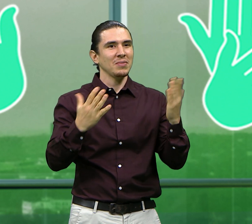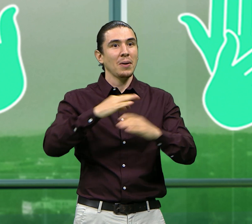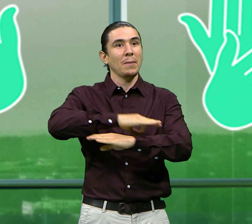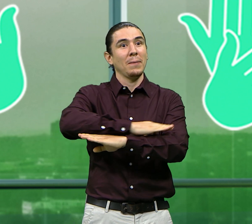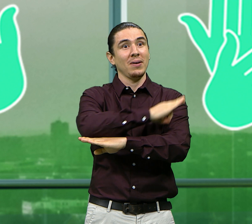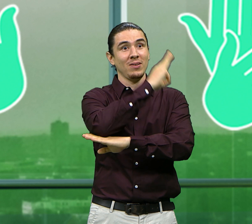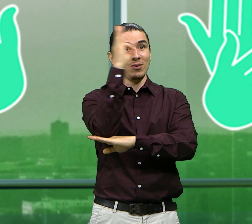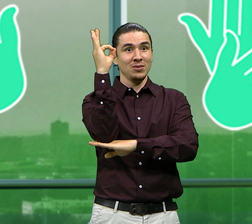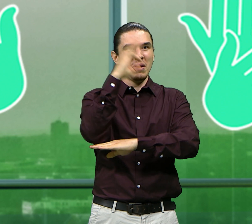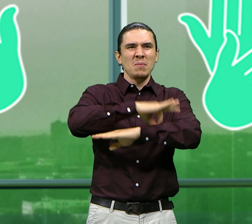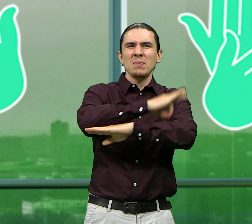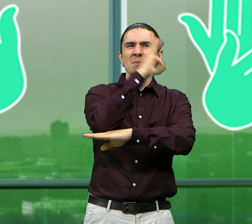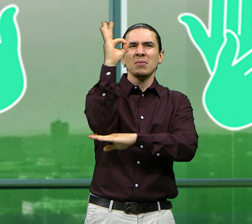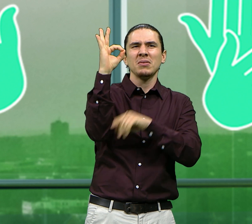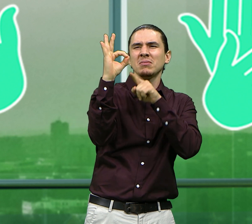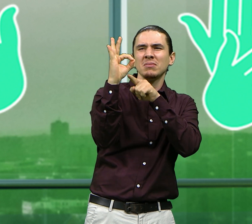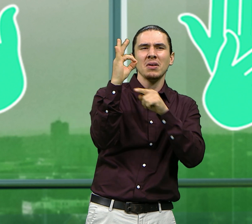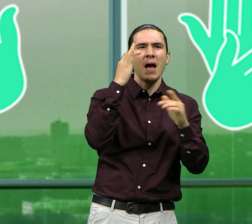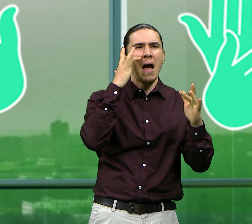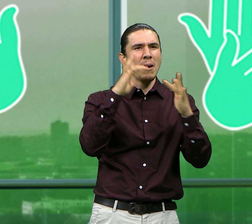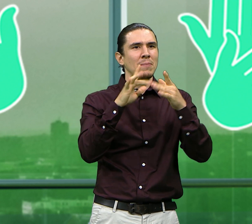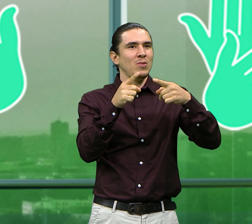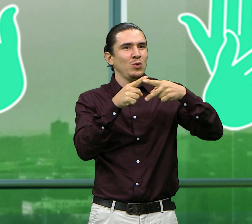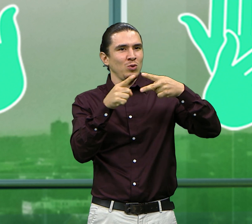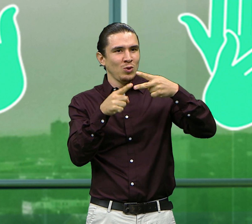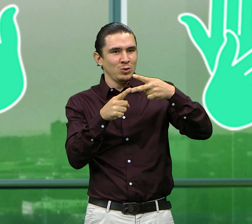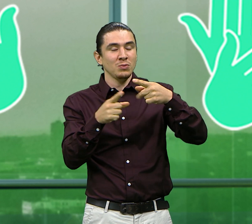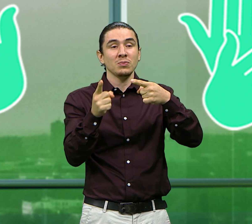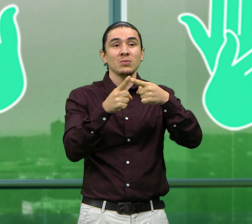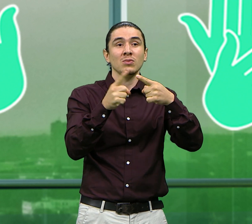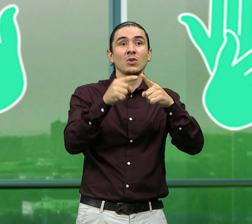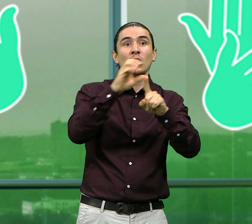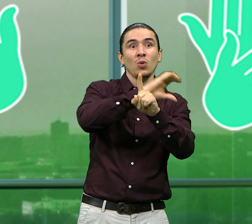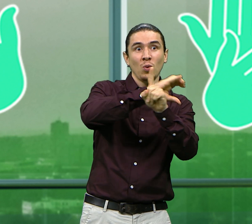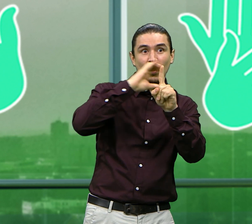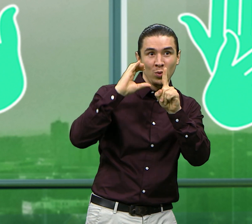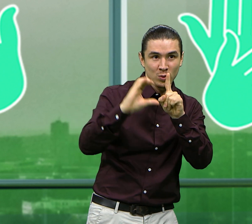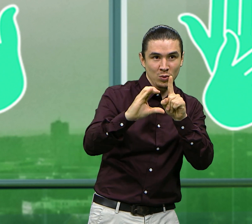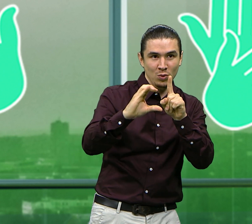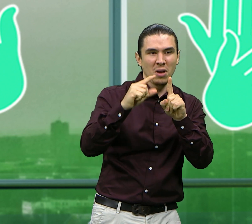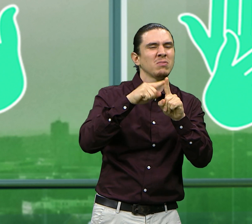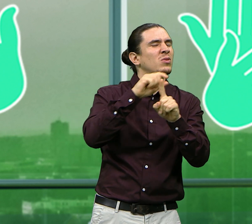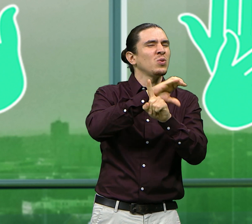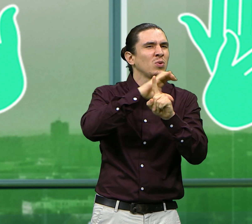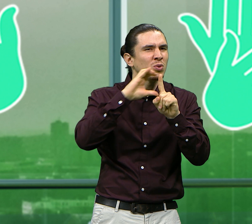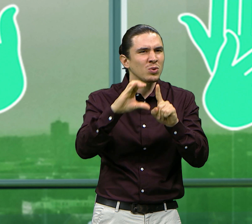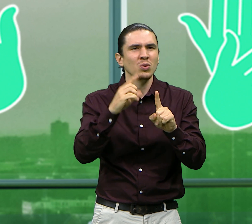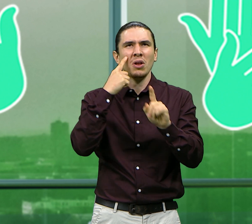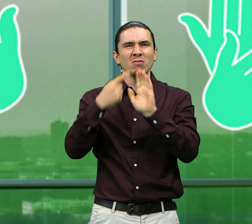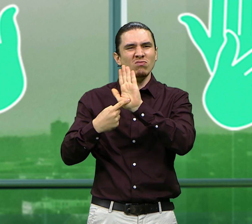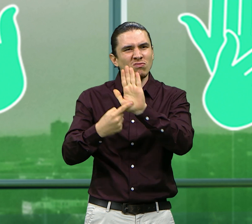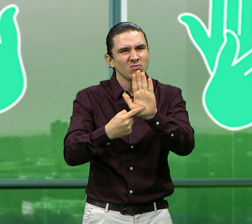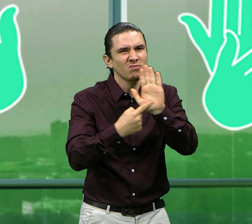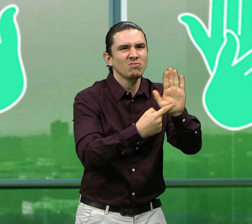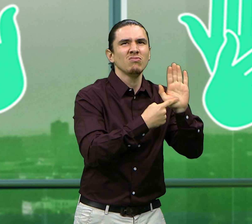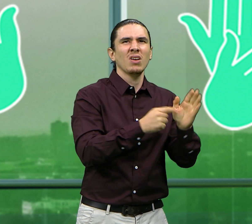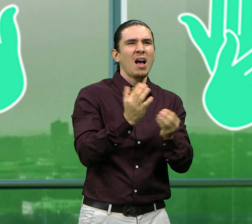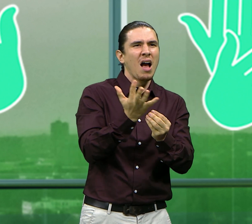Vamos a continuar ahora con el programa A Pleno Día. Este tiene varios enfoques. El primero es la actualidad y la cultura.